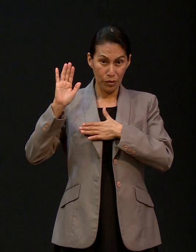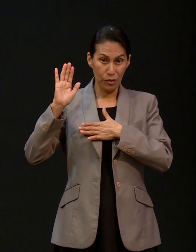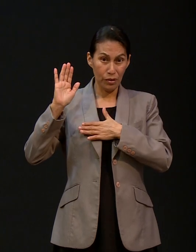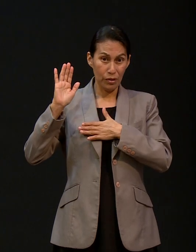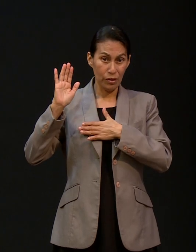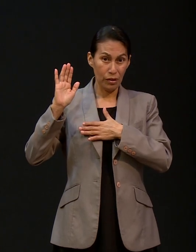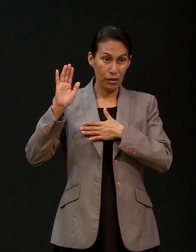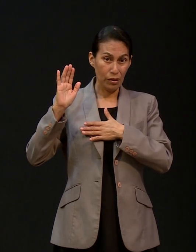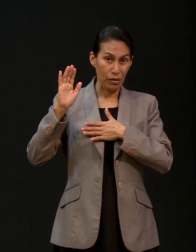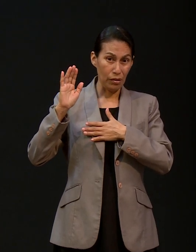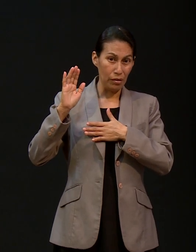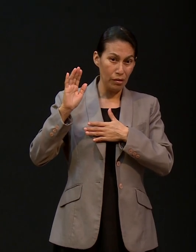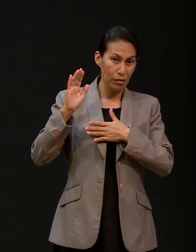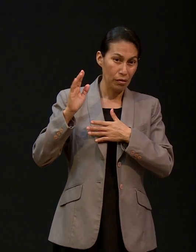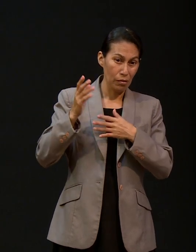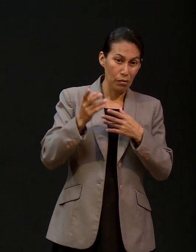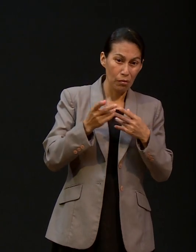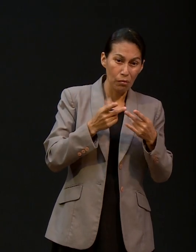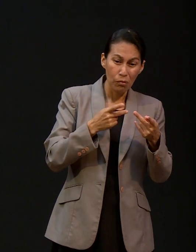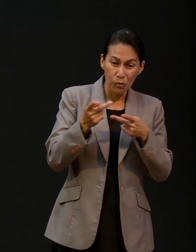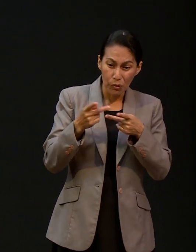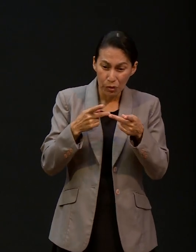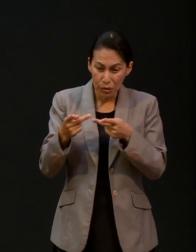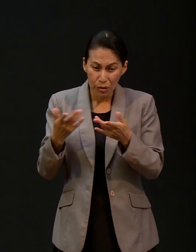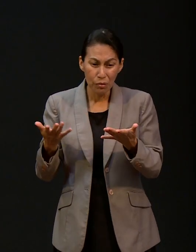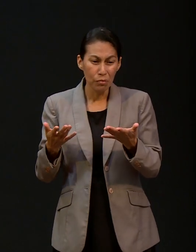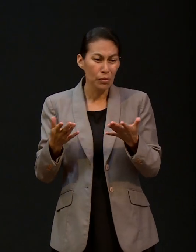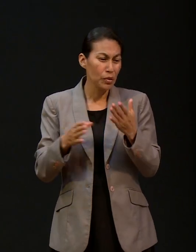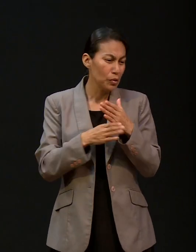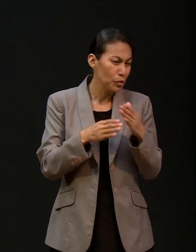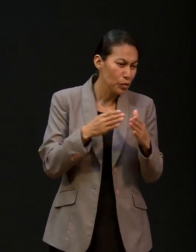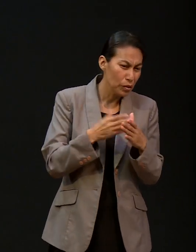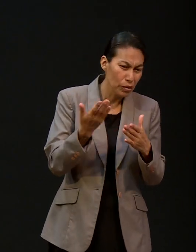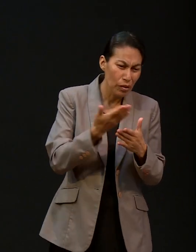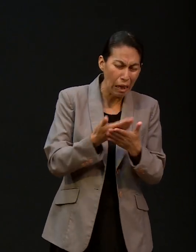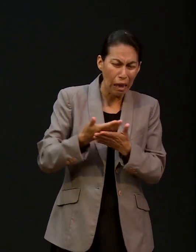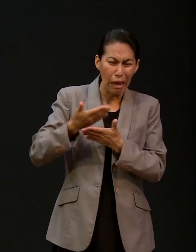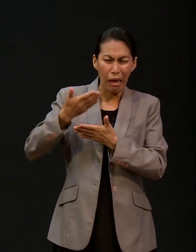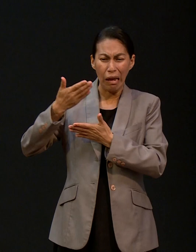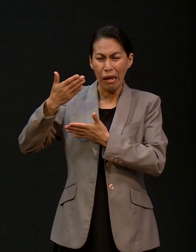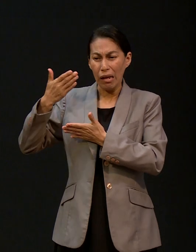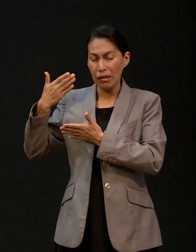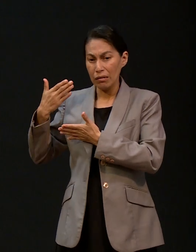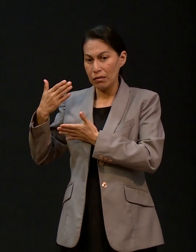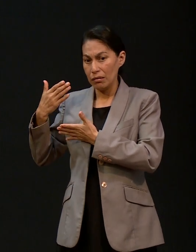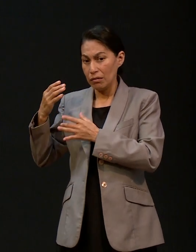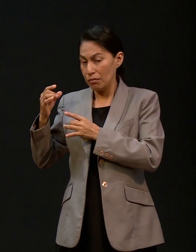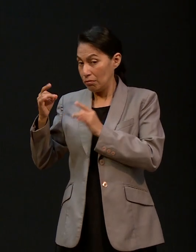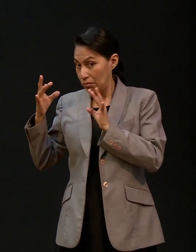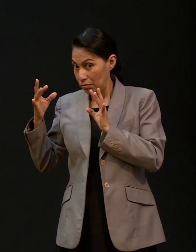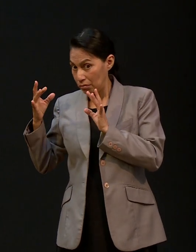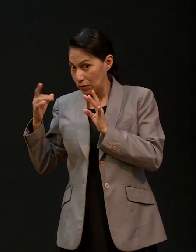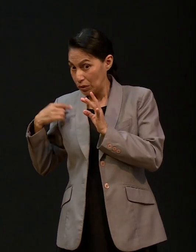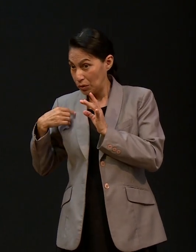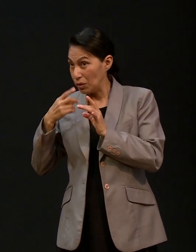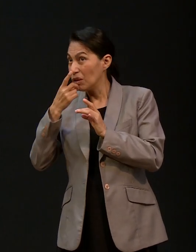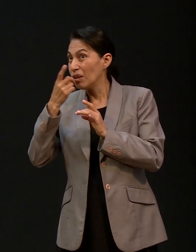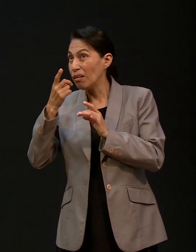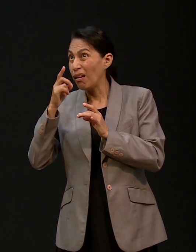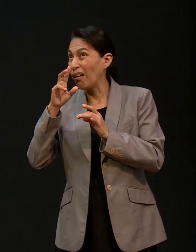eventos, eventos que habían pasado algunos años atrás. Y entonces dije, pues, no puedo, no puedo decir